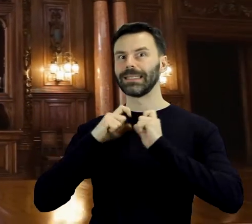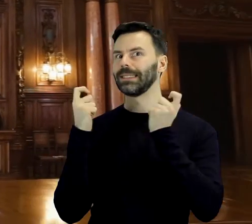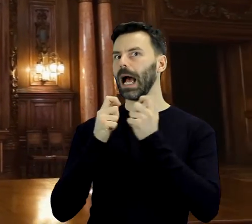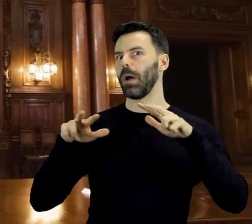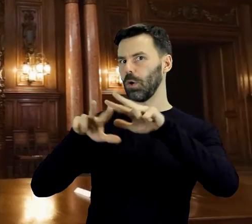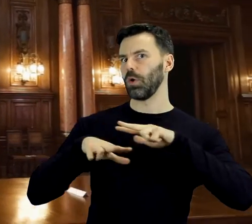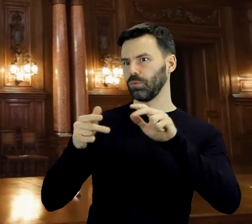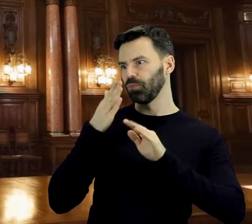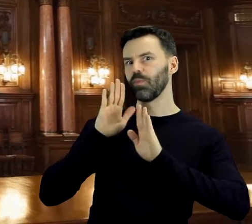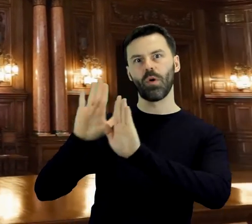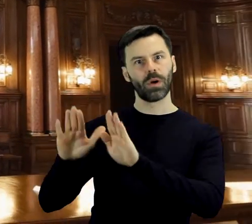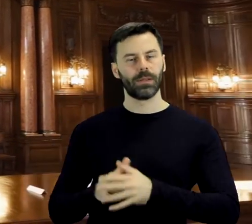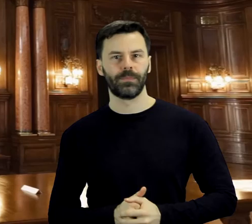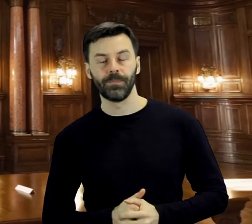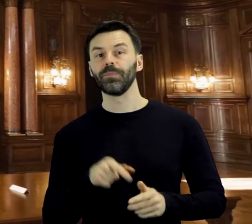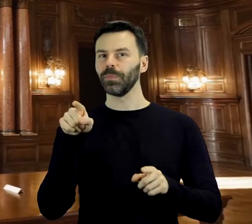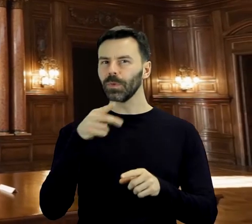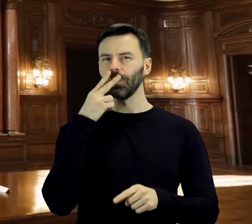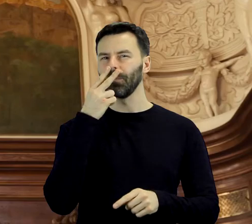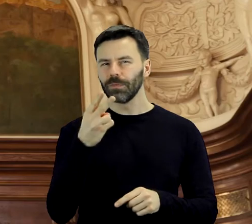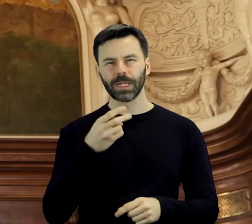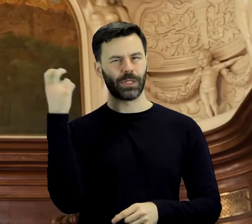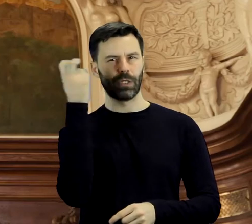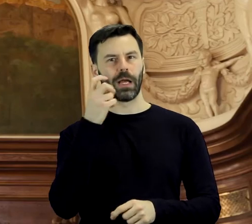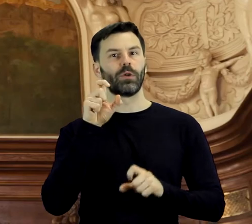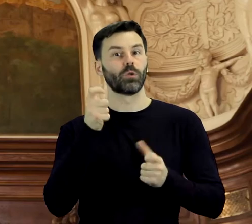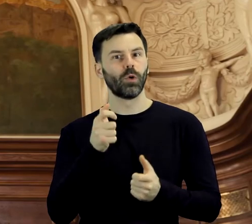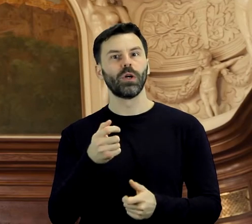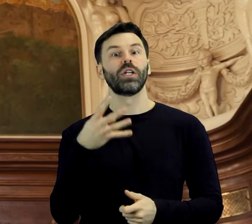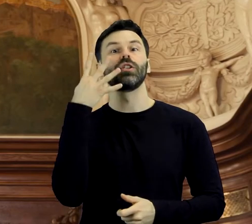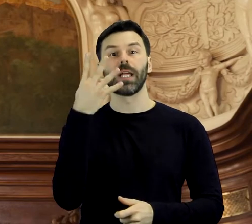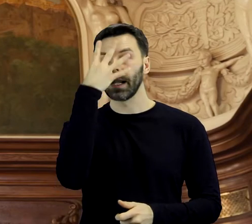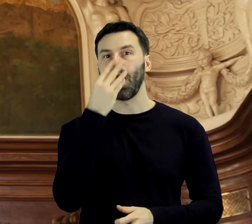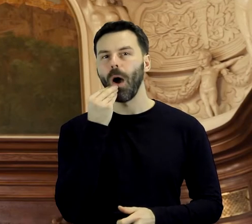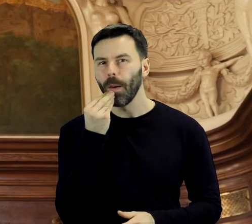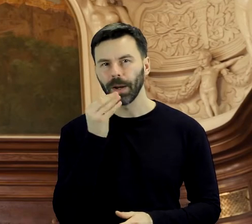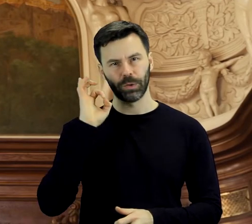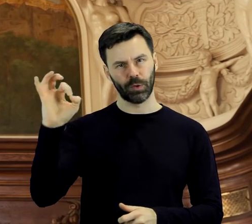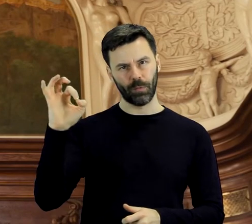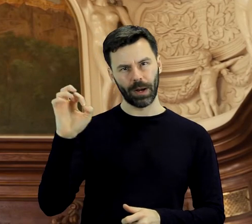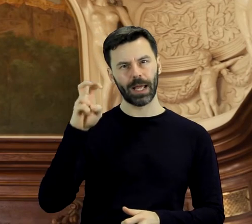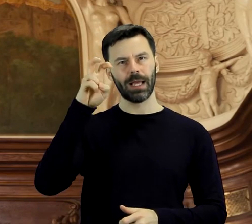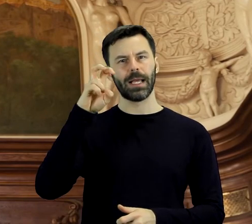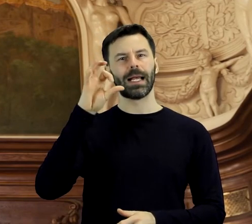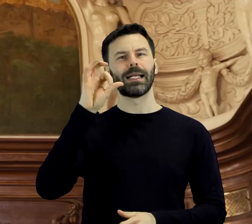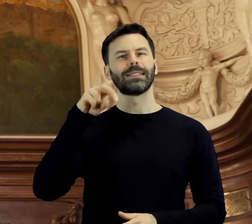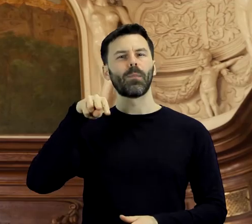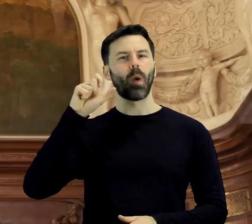Wśród nich uwagę zwracają przede wszystkim cztery okazałe płótna pędzla Samuela Hirszenberga.